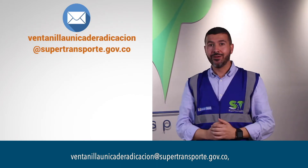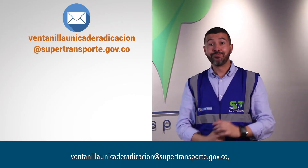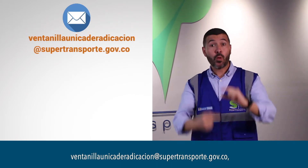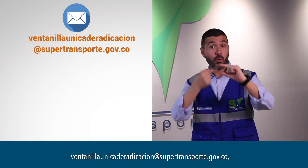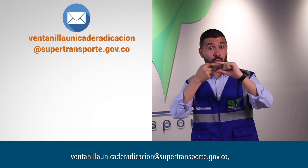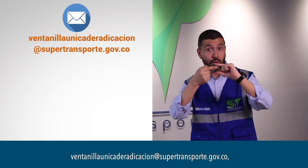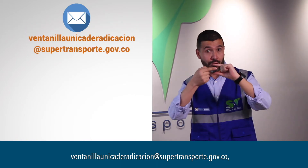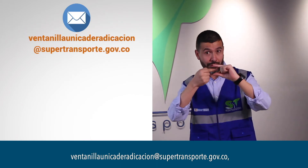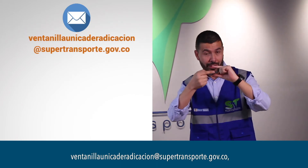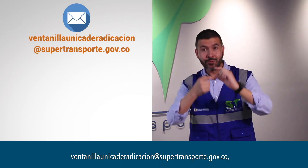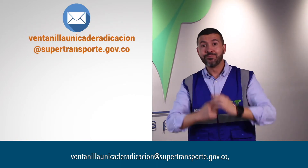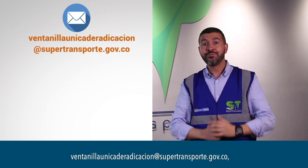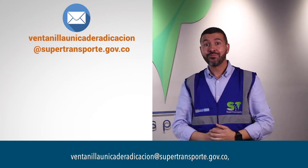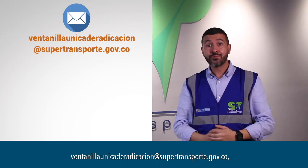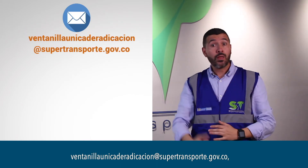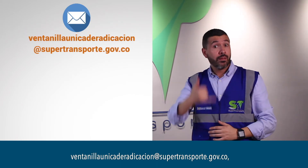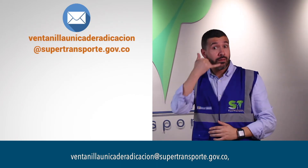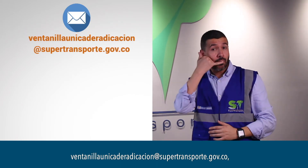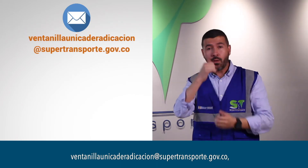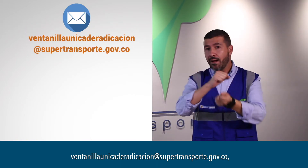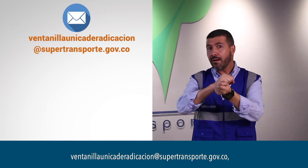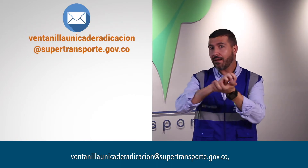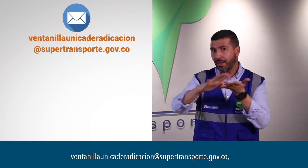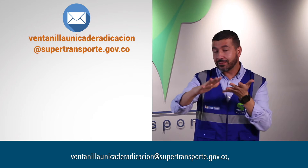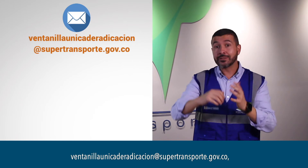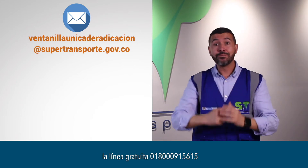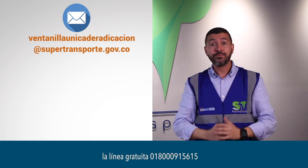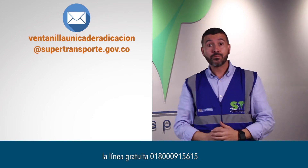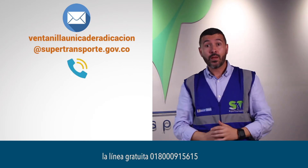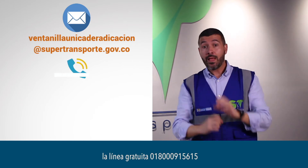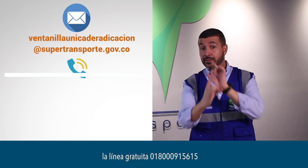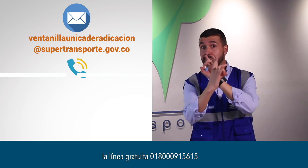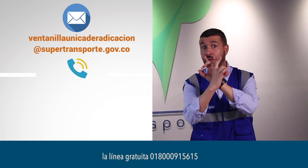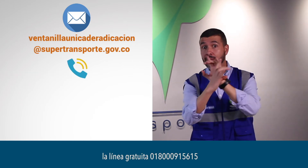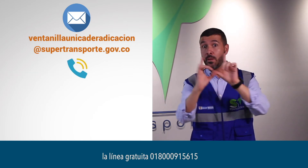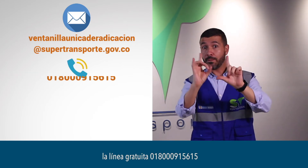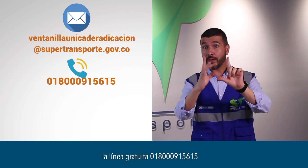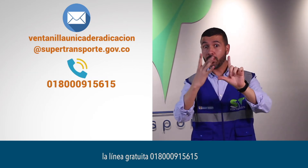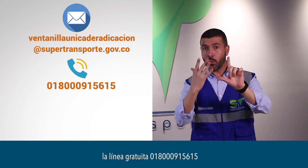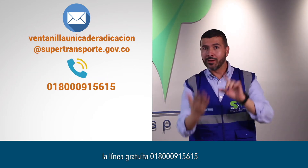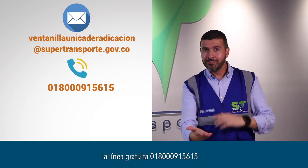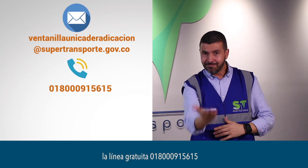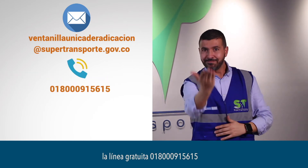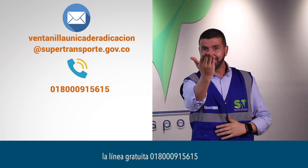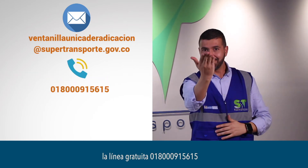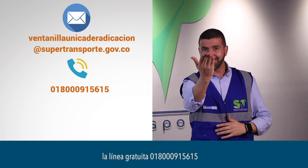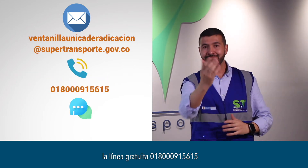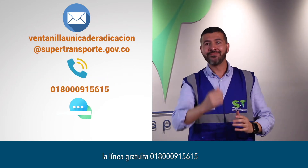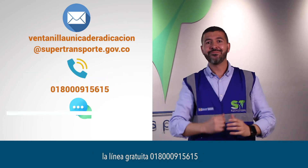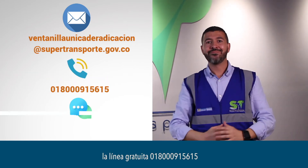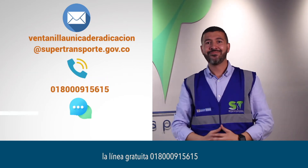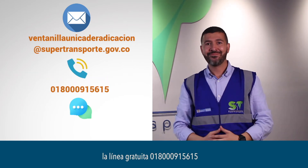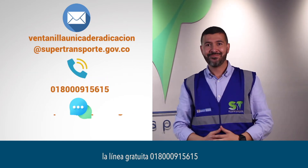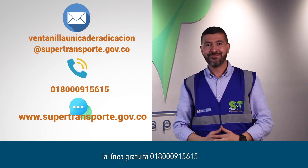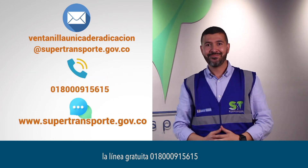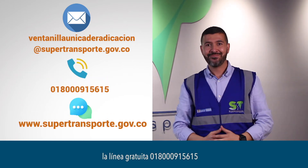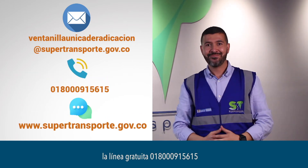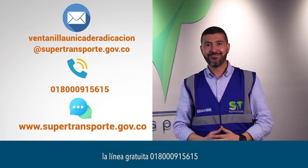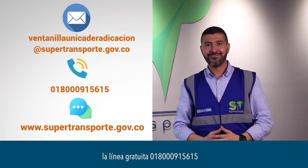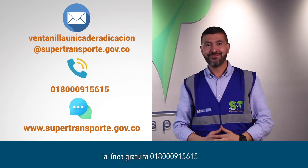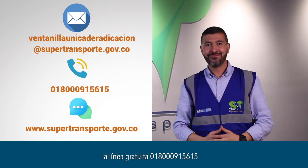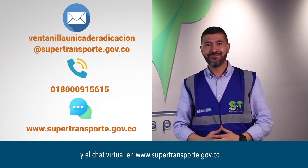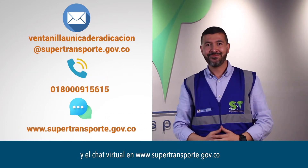erradicación arroba super transporte punto gov punto co la línea gratuita 018000 915